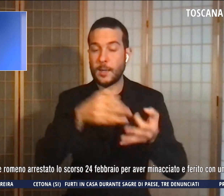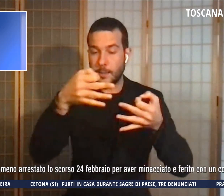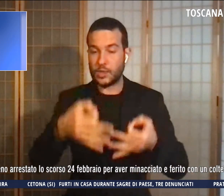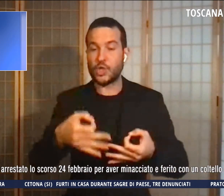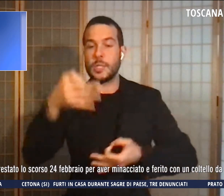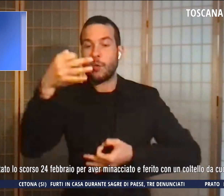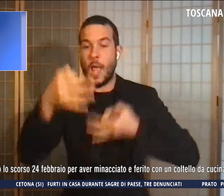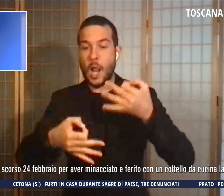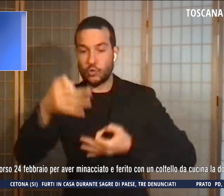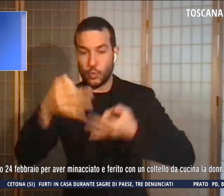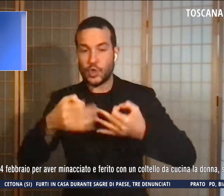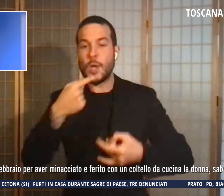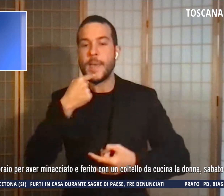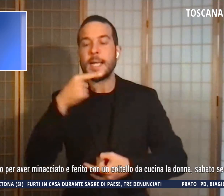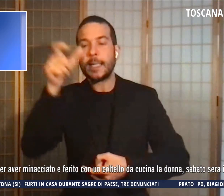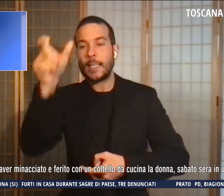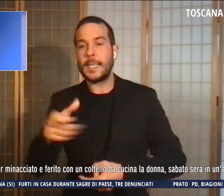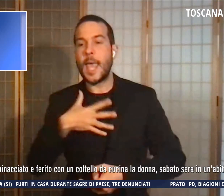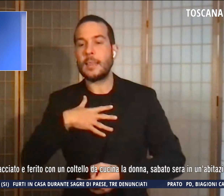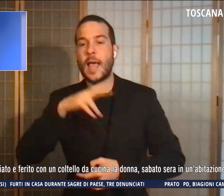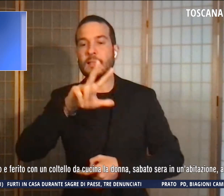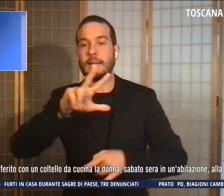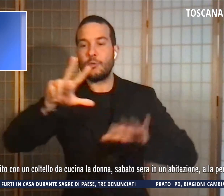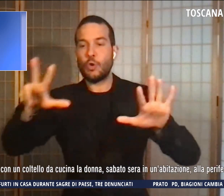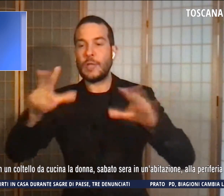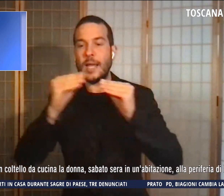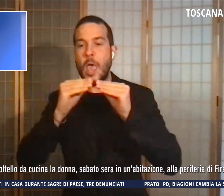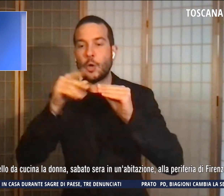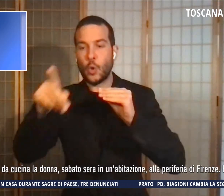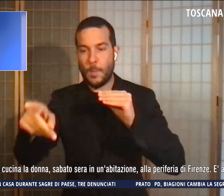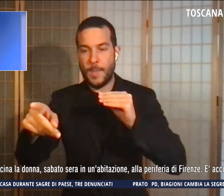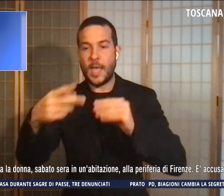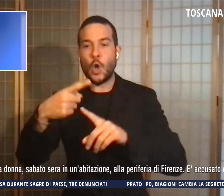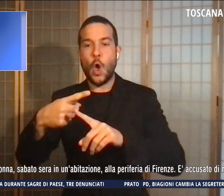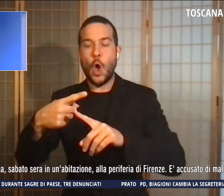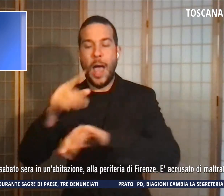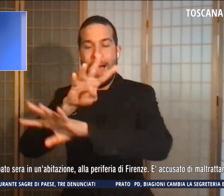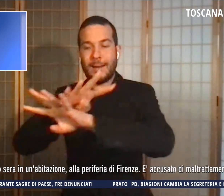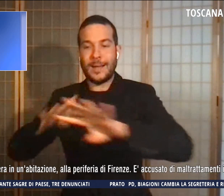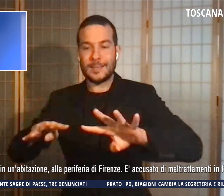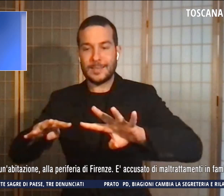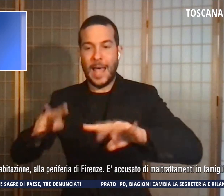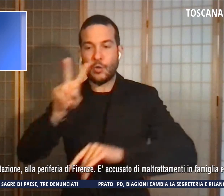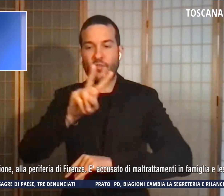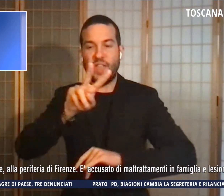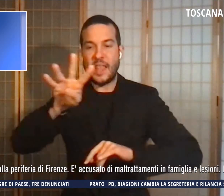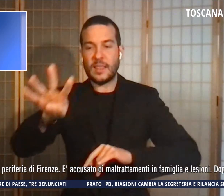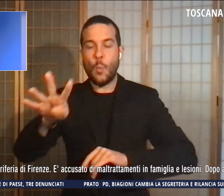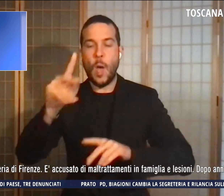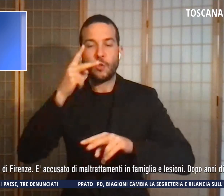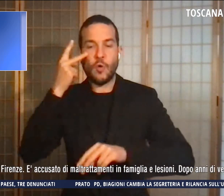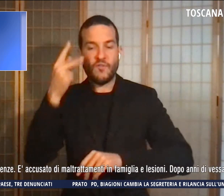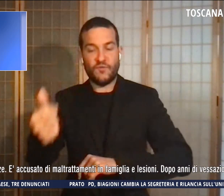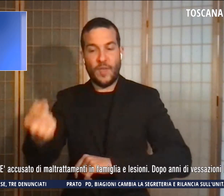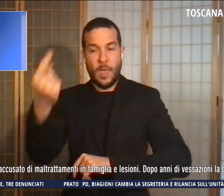romeno arrestato lo scorso 24 febbraio per aver minacciato e ferito con un coltello da